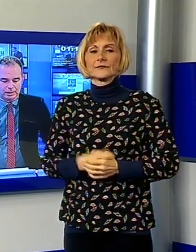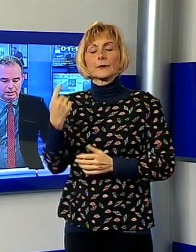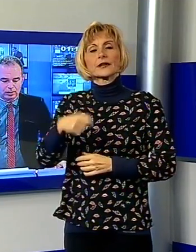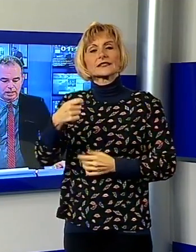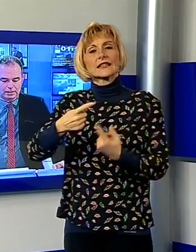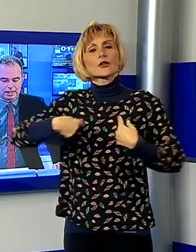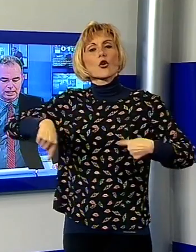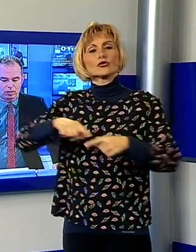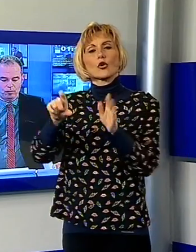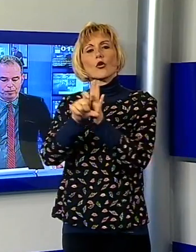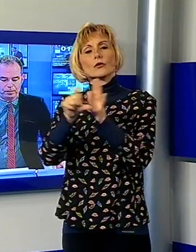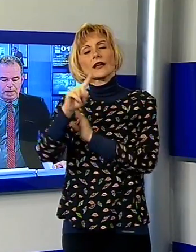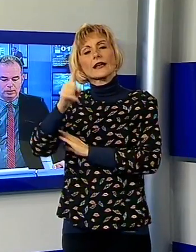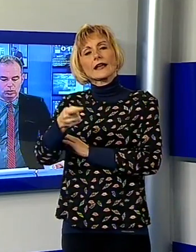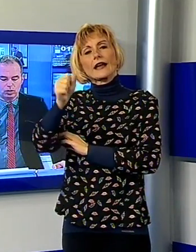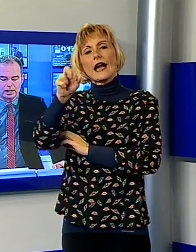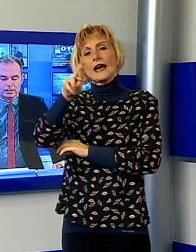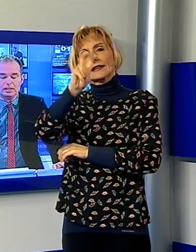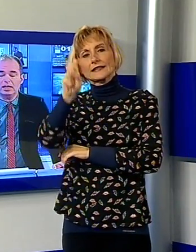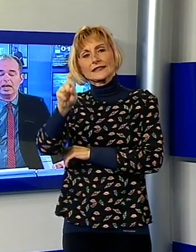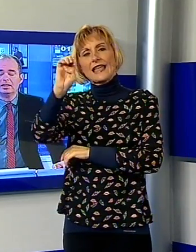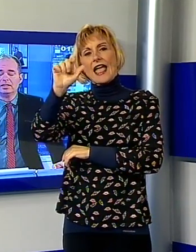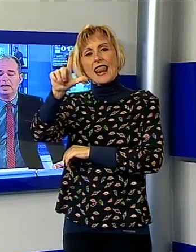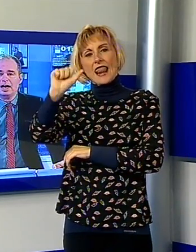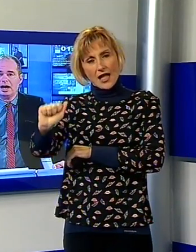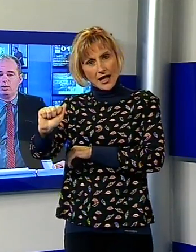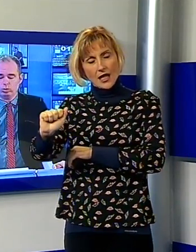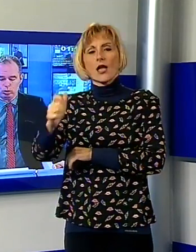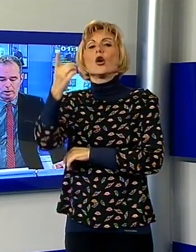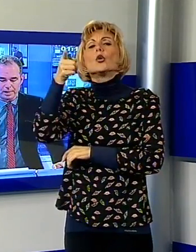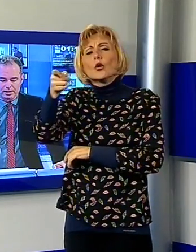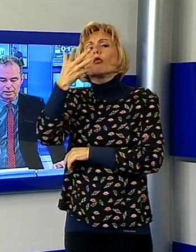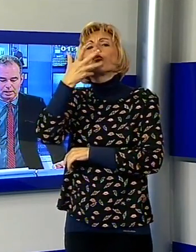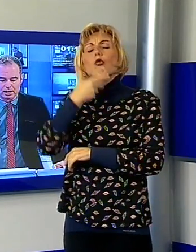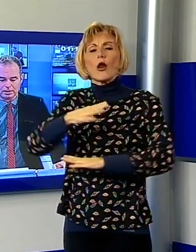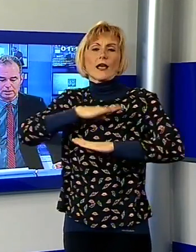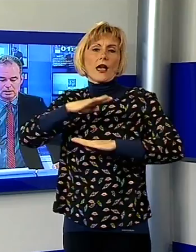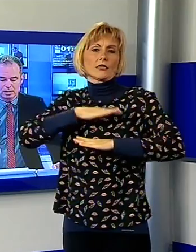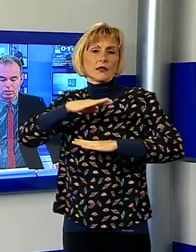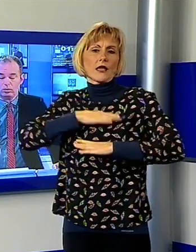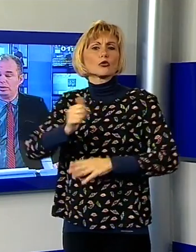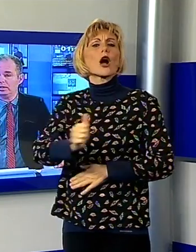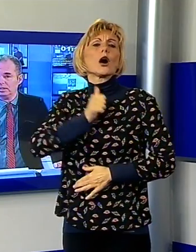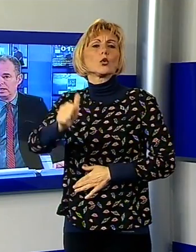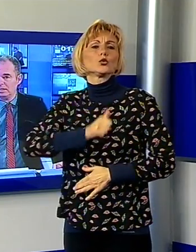Matteo Garzella, ha confermato che si candiderà autonomamente a sindaco, quindi senza